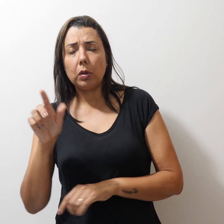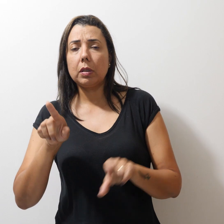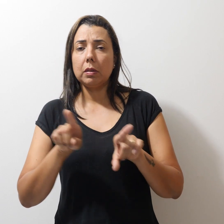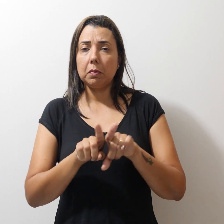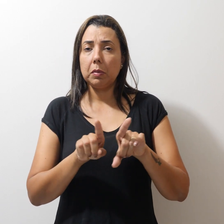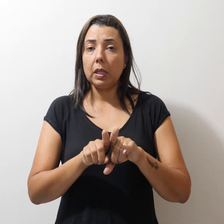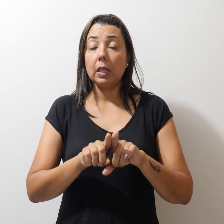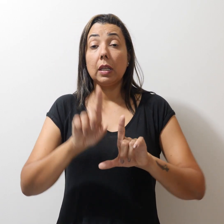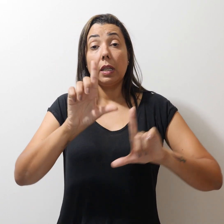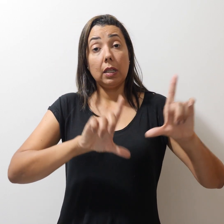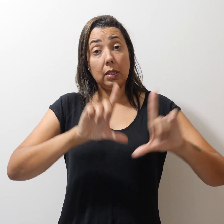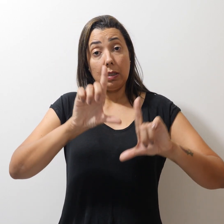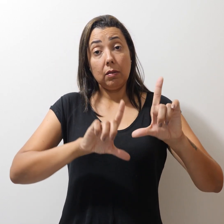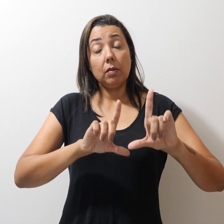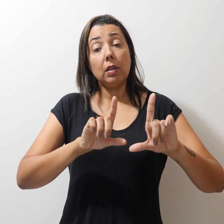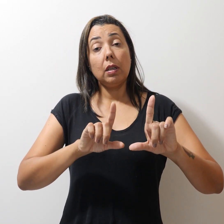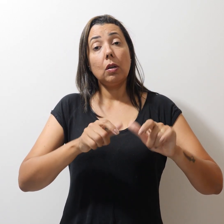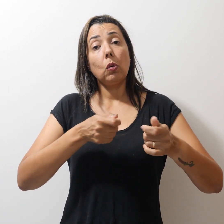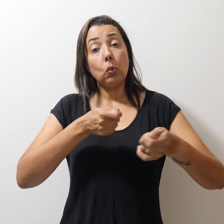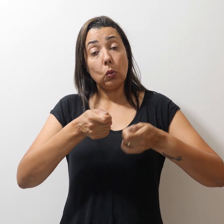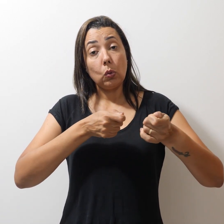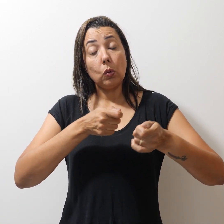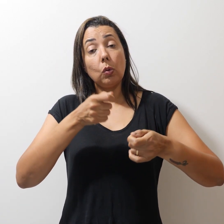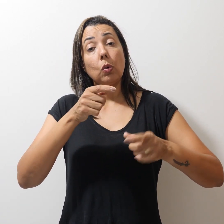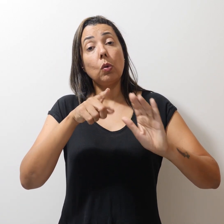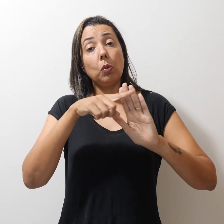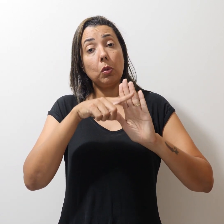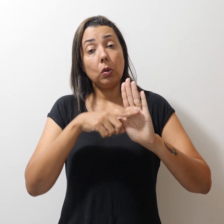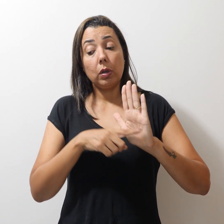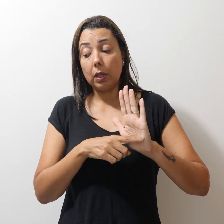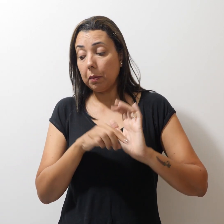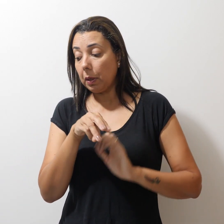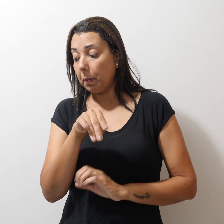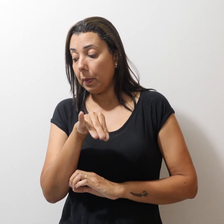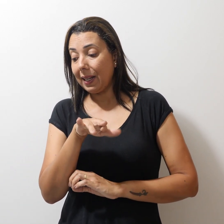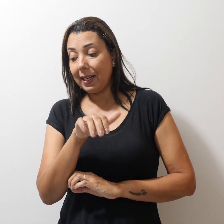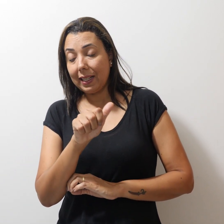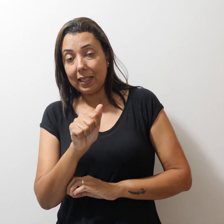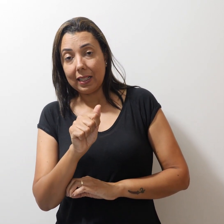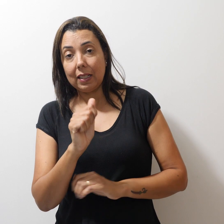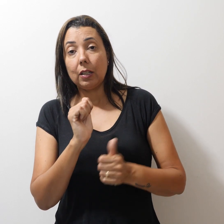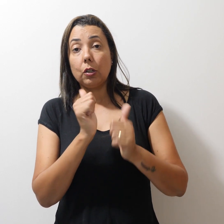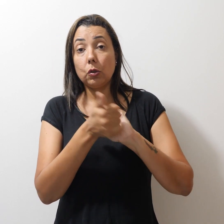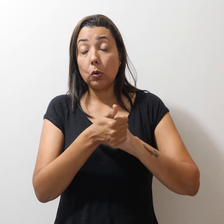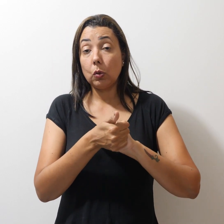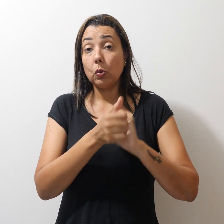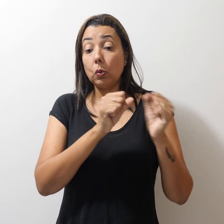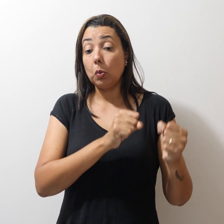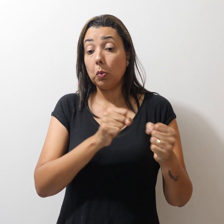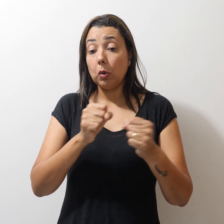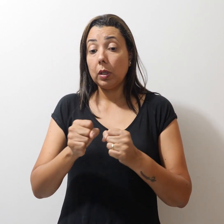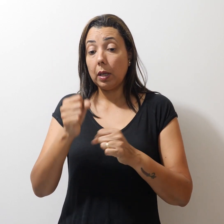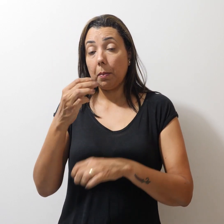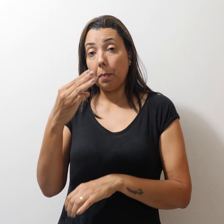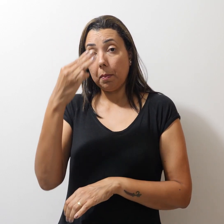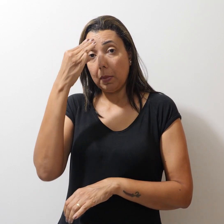Na TV, dirigiu o programa Magna Vita, Jogo do Poder, Memória, Carlos